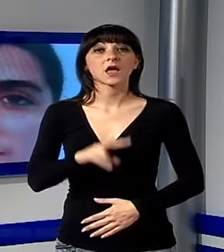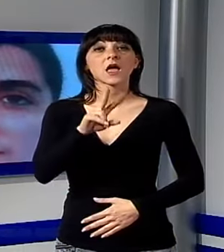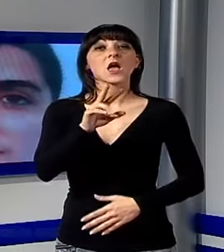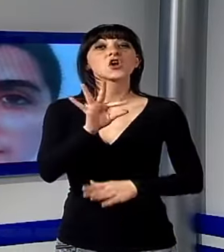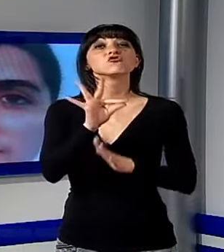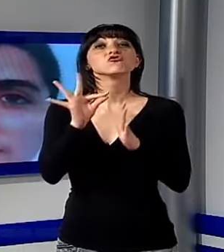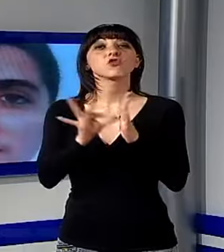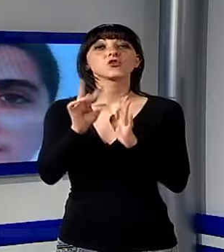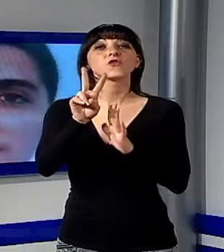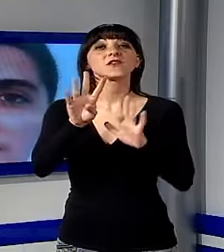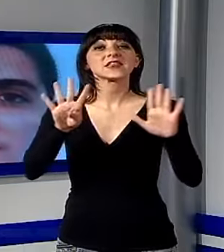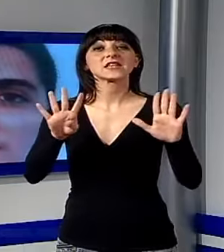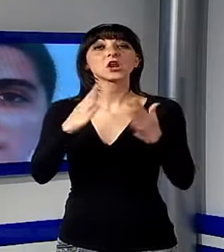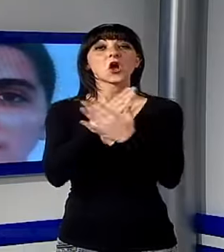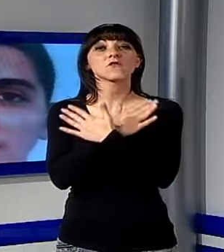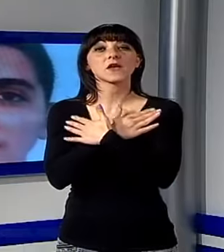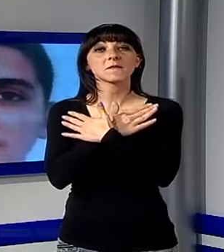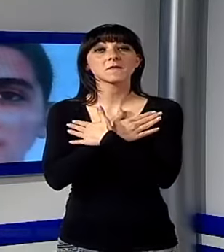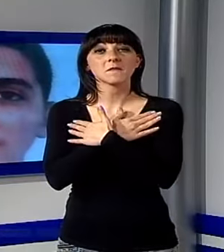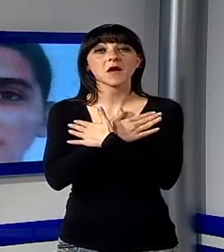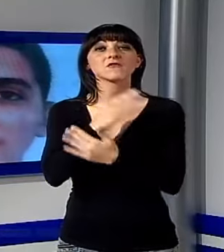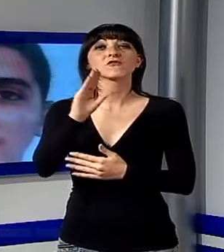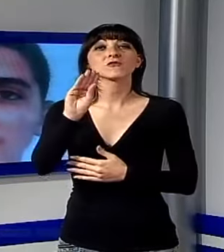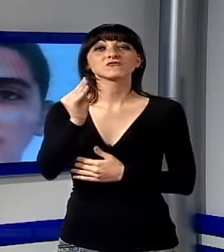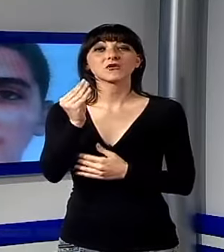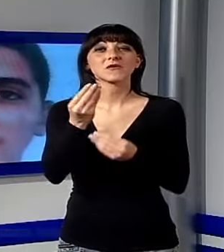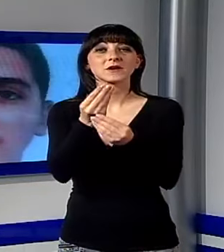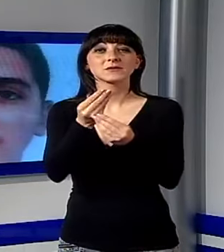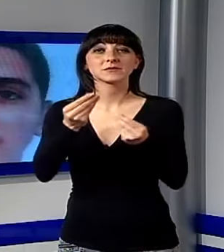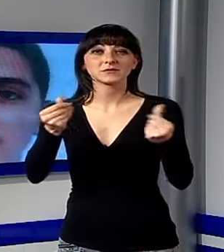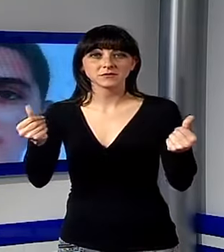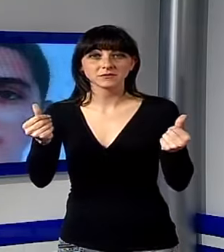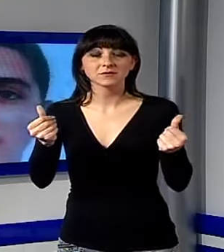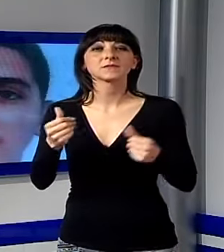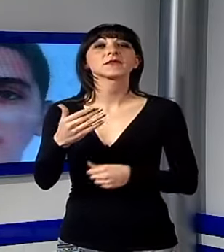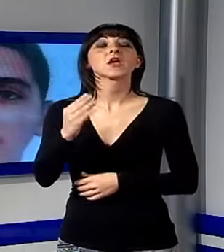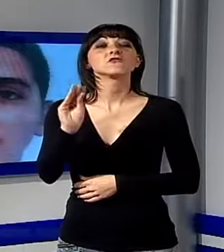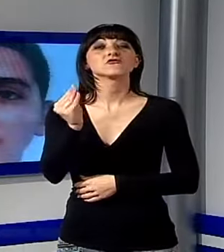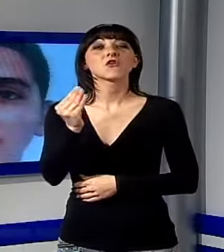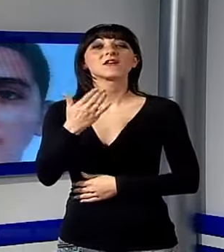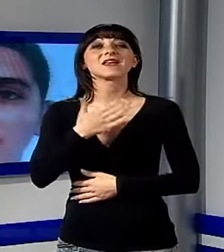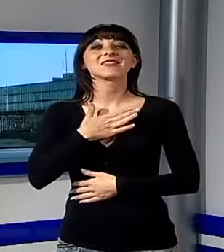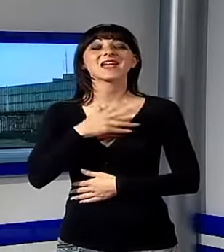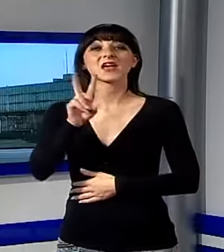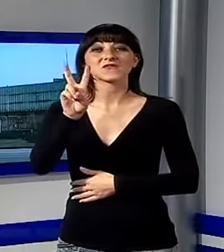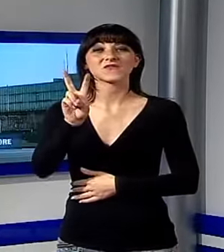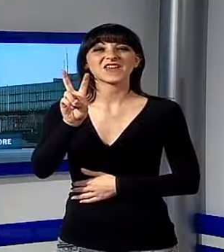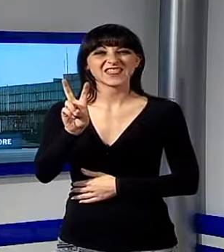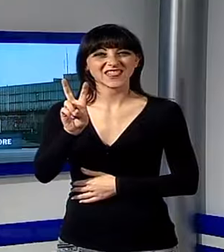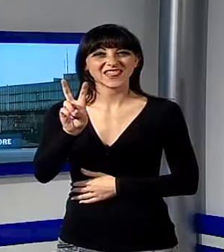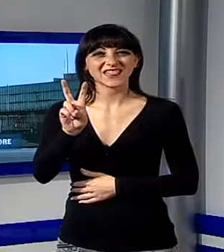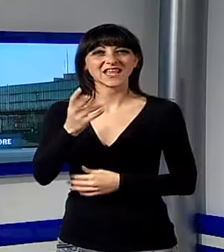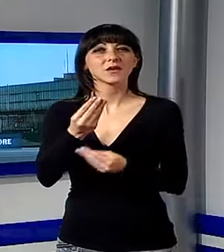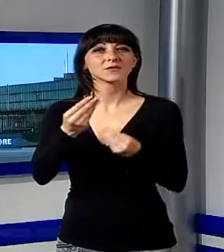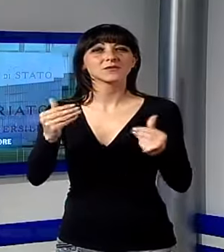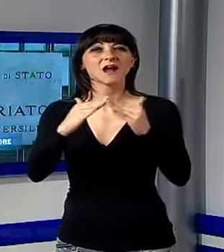maggio che la famiglia di Karim Debab non ha più sue notizie. Il giovane ha 20 anni ed è di origini marocchine. È scomparso